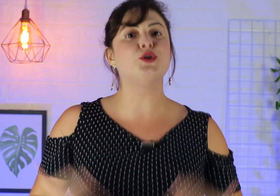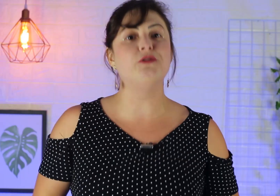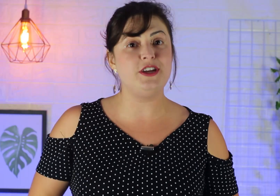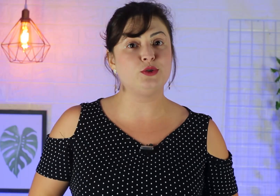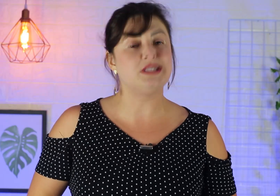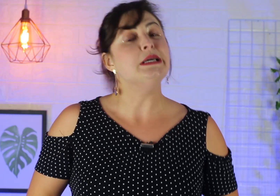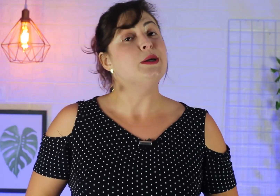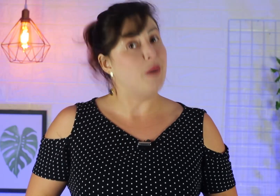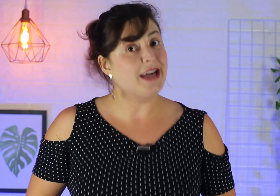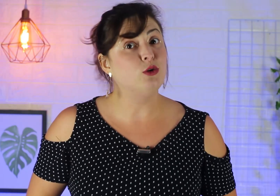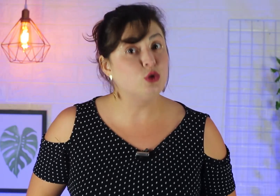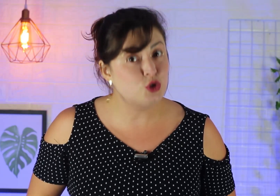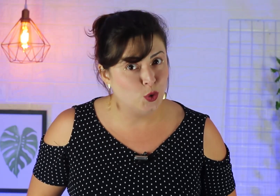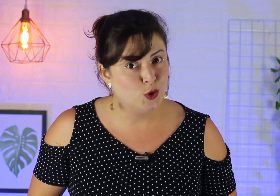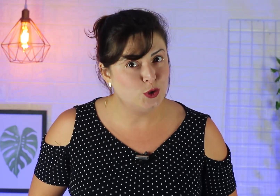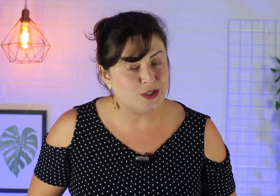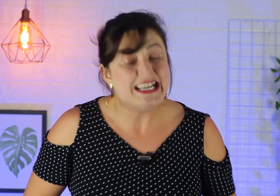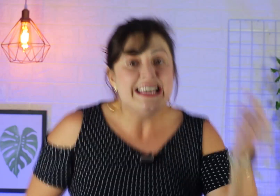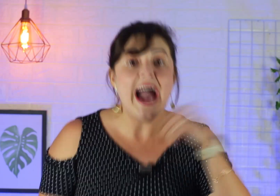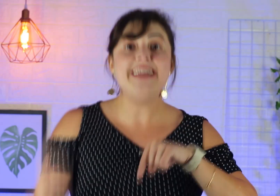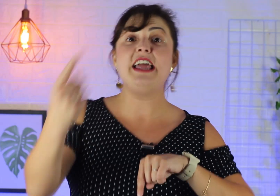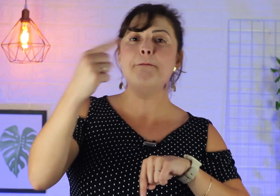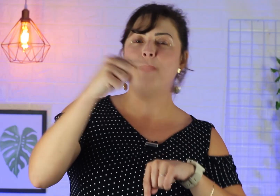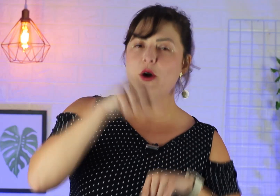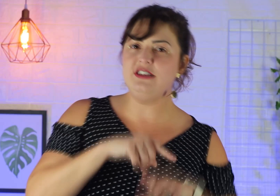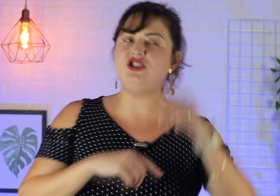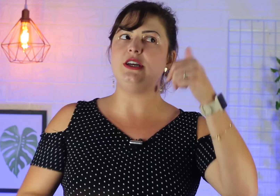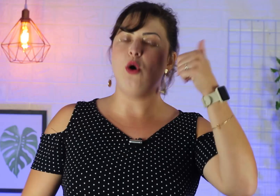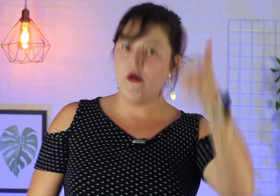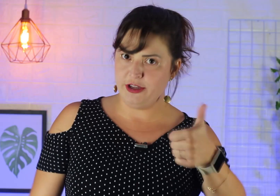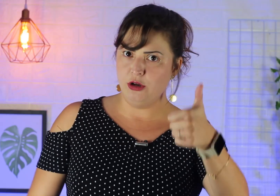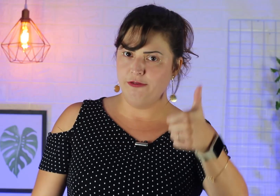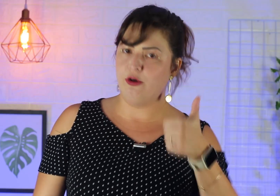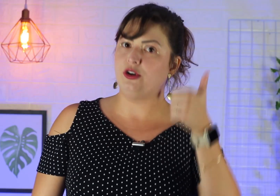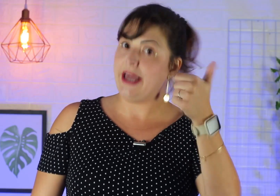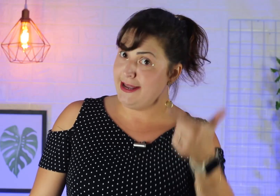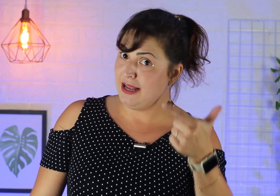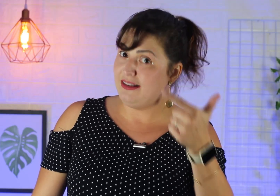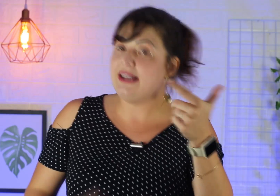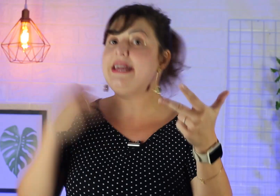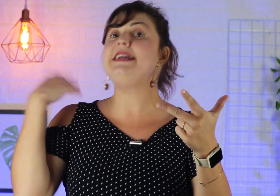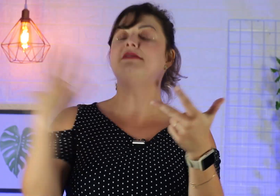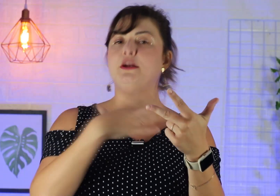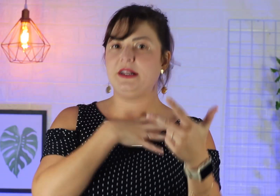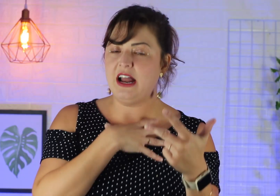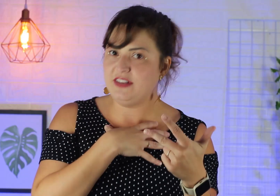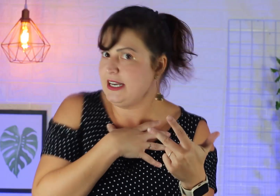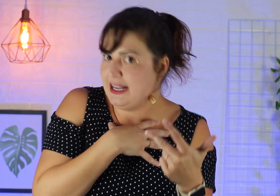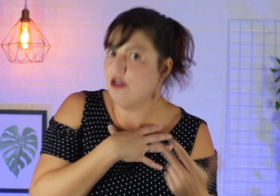ouvidos para os surdos. aí, depois de ouvir o louvor, entender e interpretar, fazer aquela